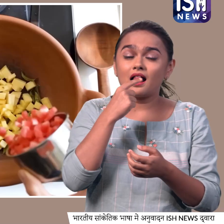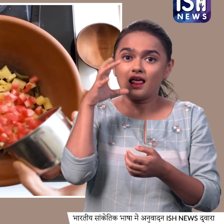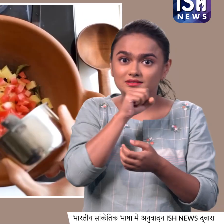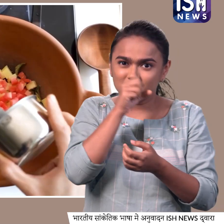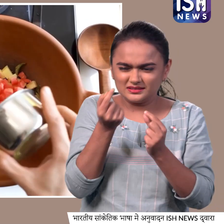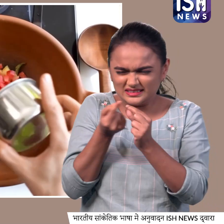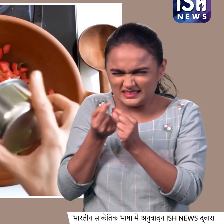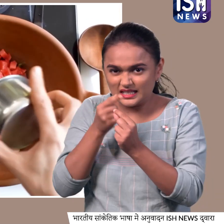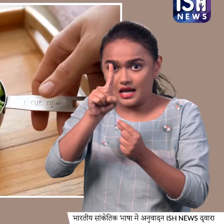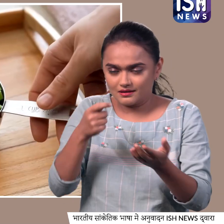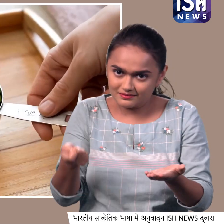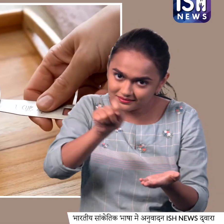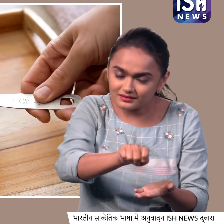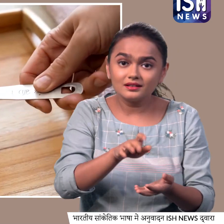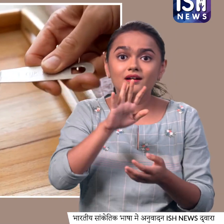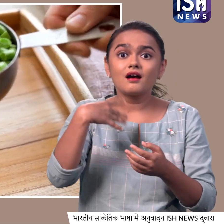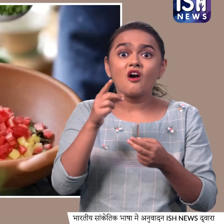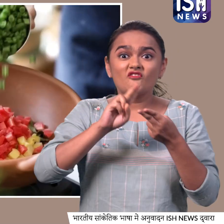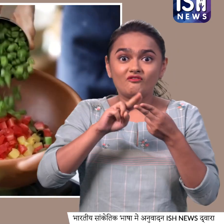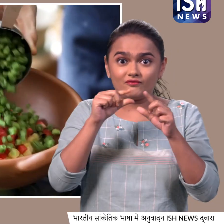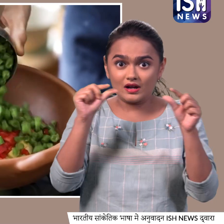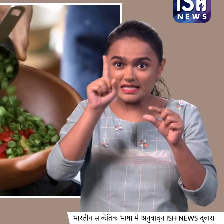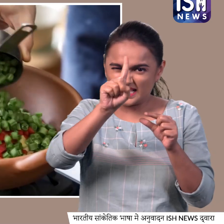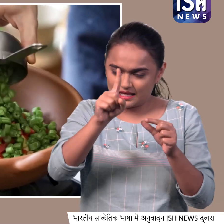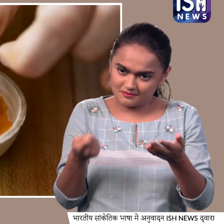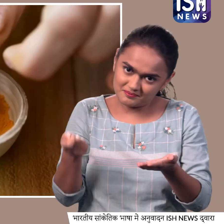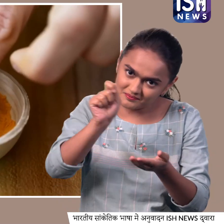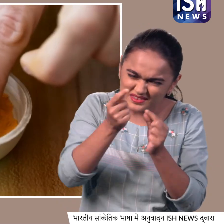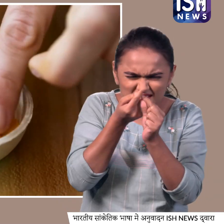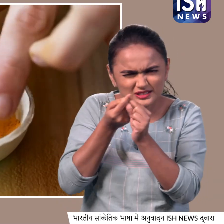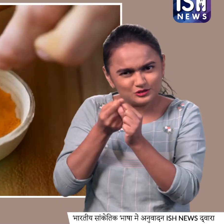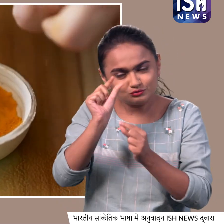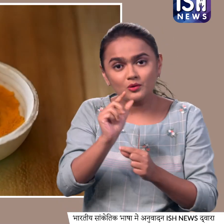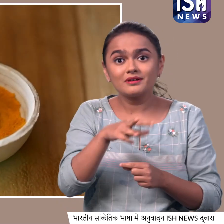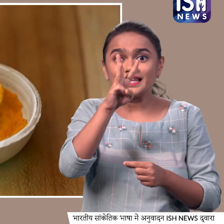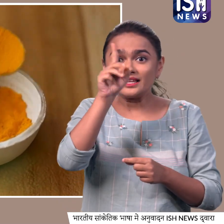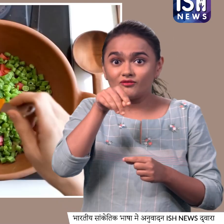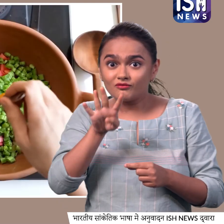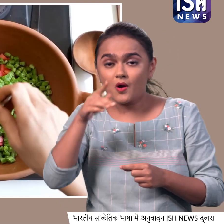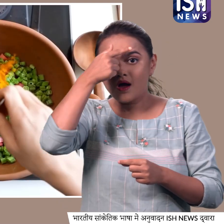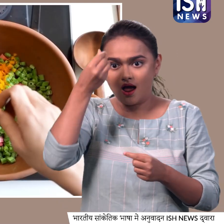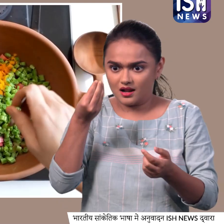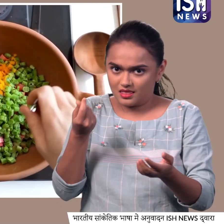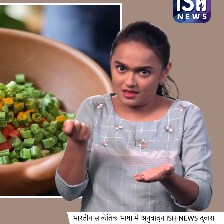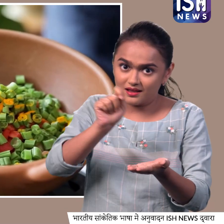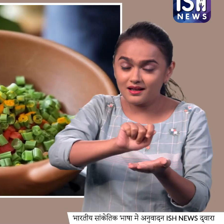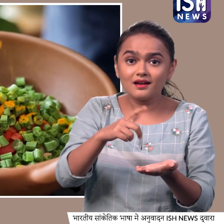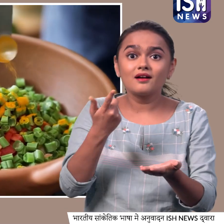-छोटी कटी हुई, 1 कप हरे बीन्स छोटे कटी हुए, 3 फोर्थ टीस्पून हल्दी पाउडर, सुंदर पीला